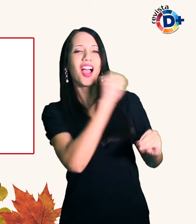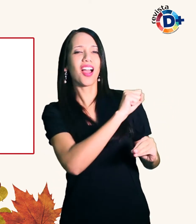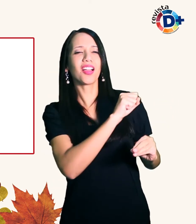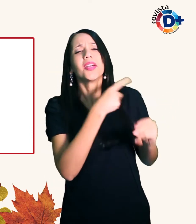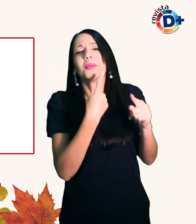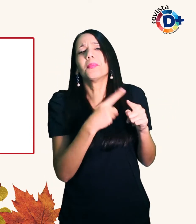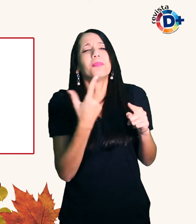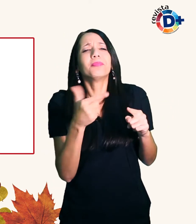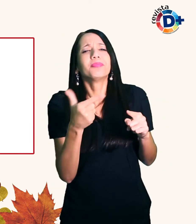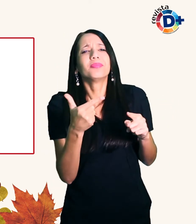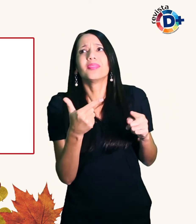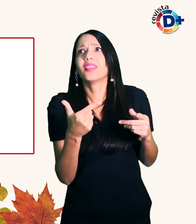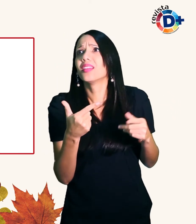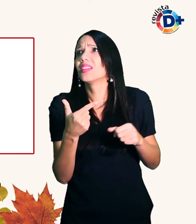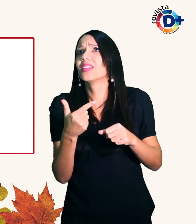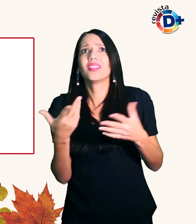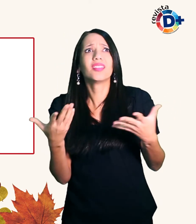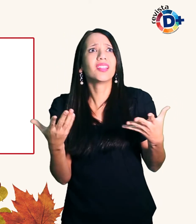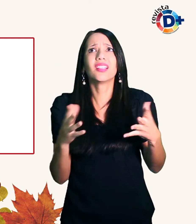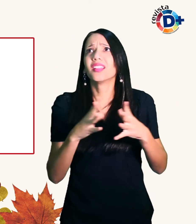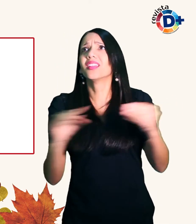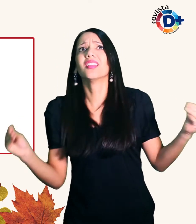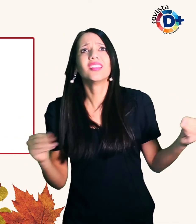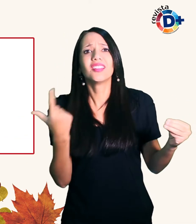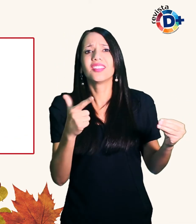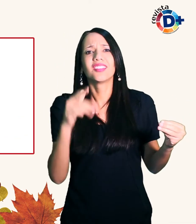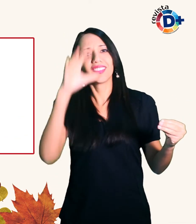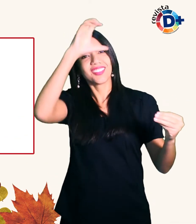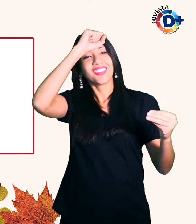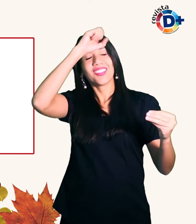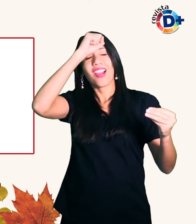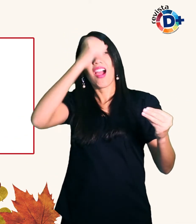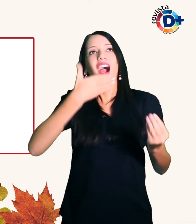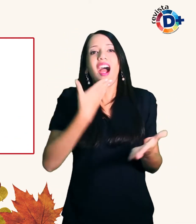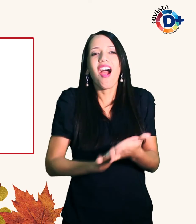tem para onde fugir É um aprendizado incrível todos os dias